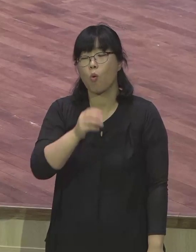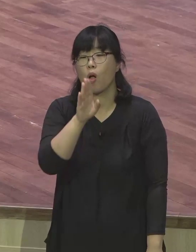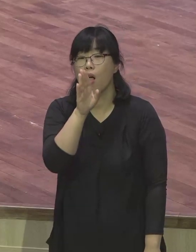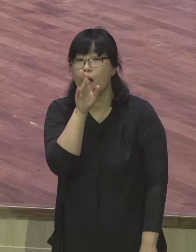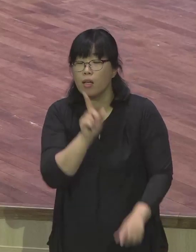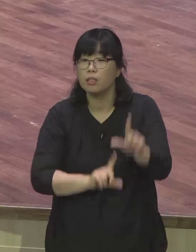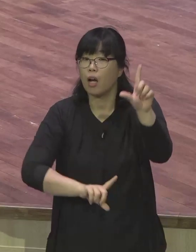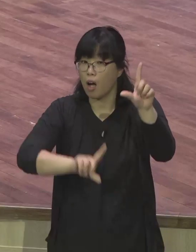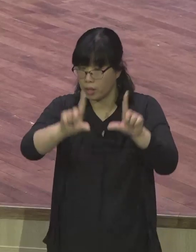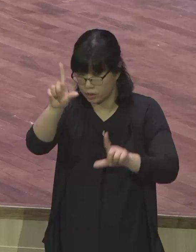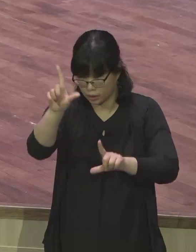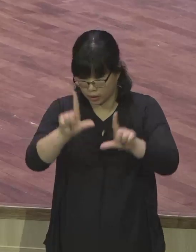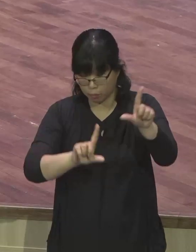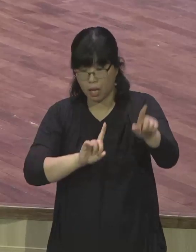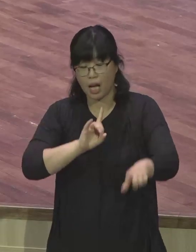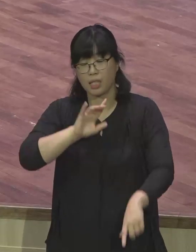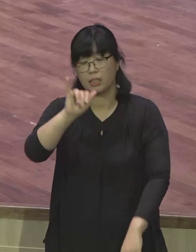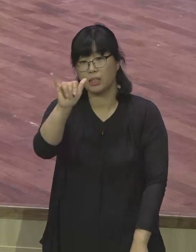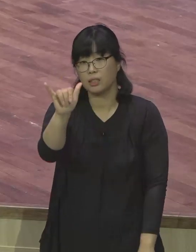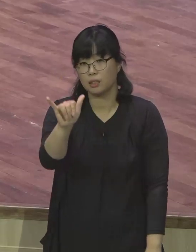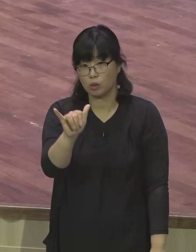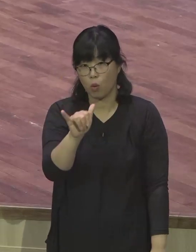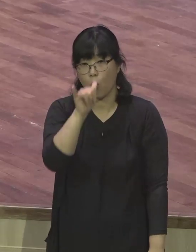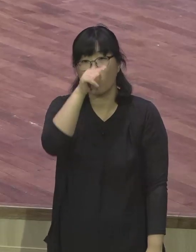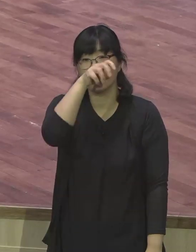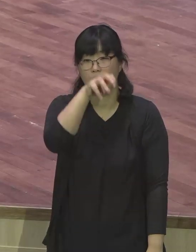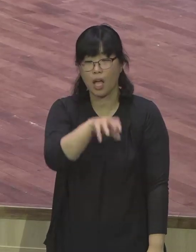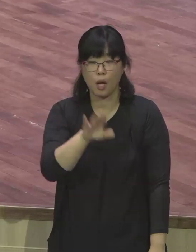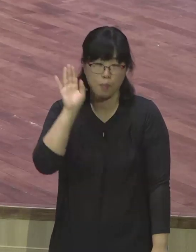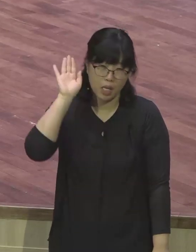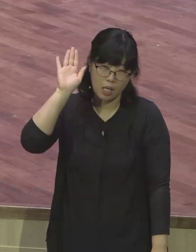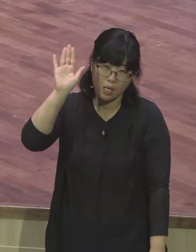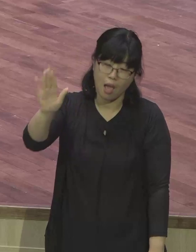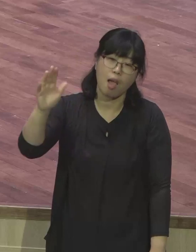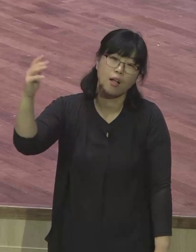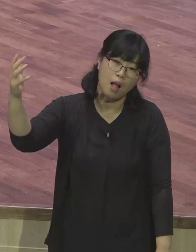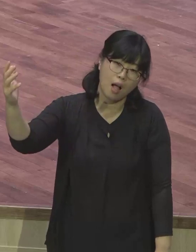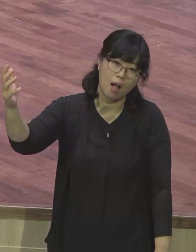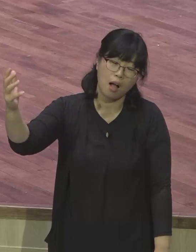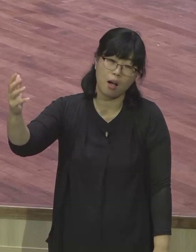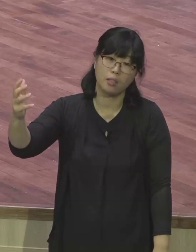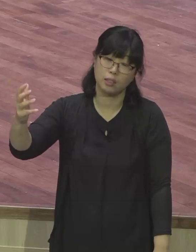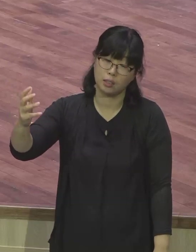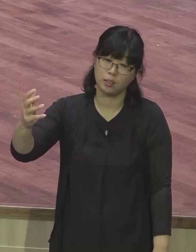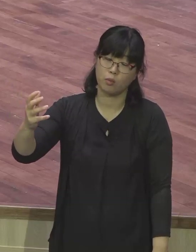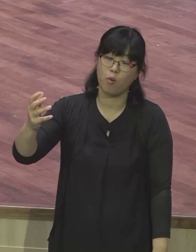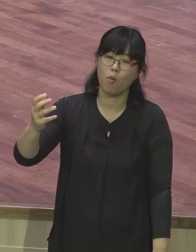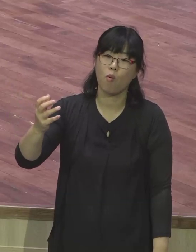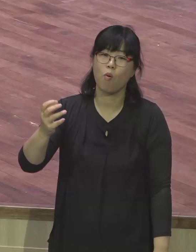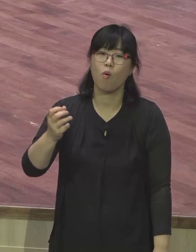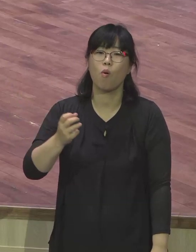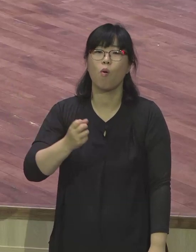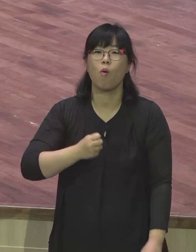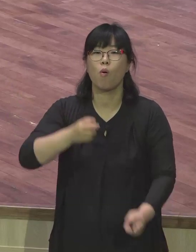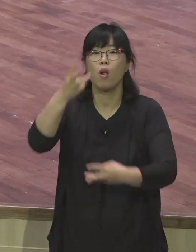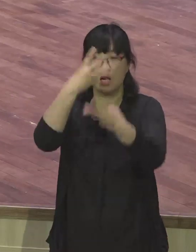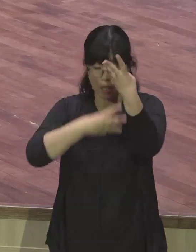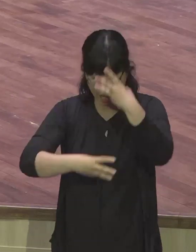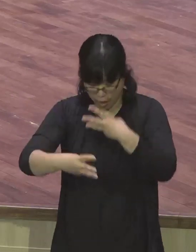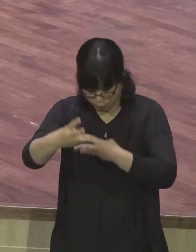결심한 이곳에 일해 마시고 내